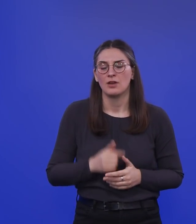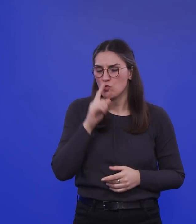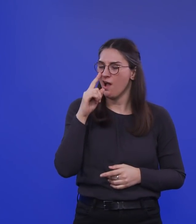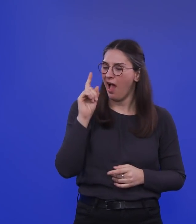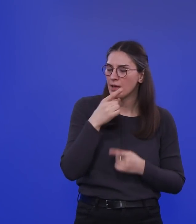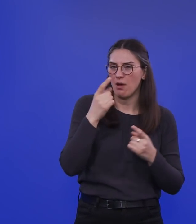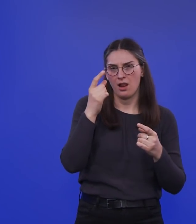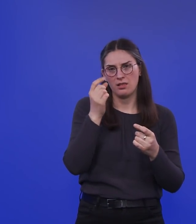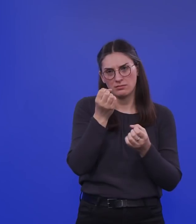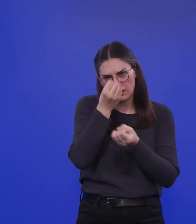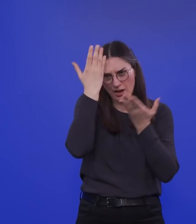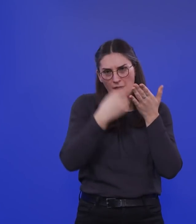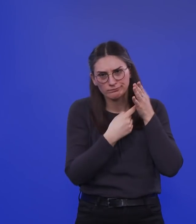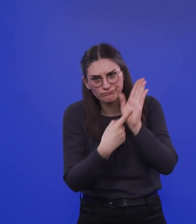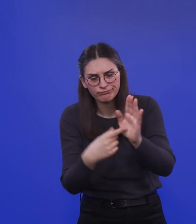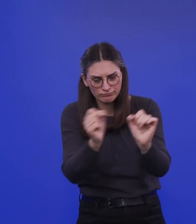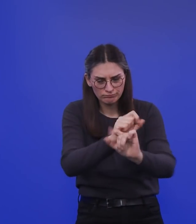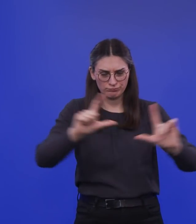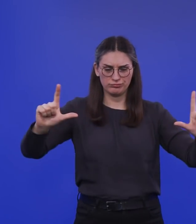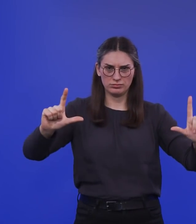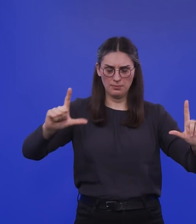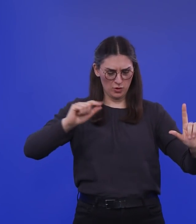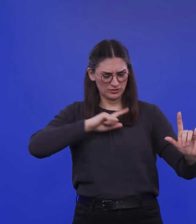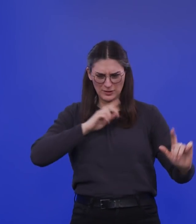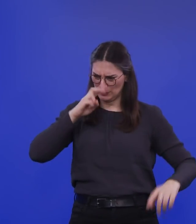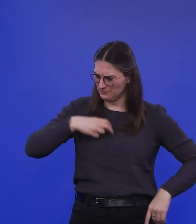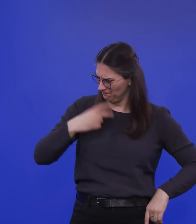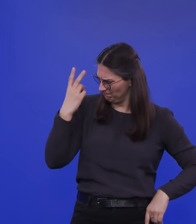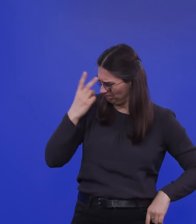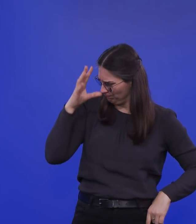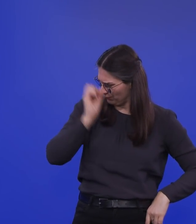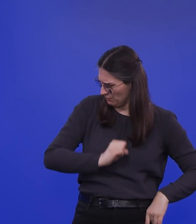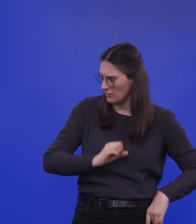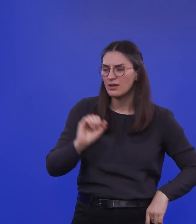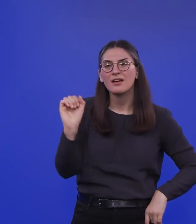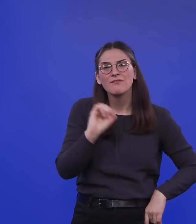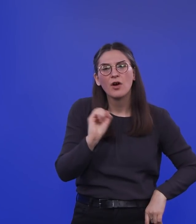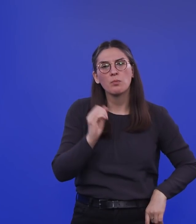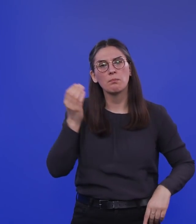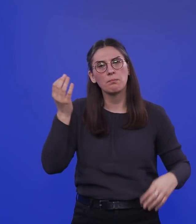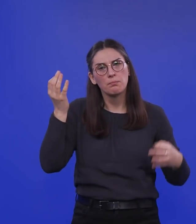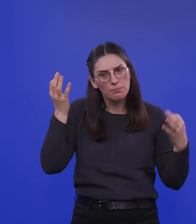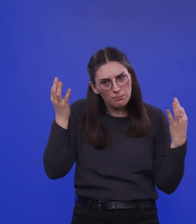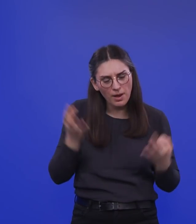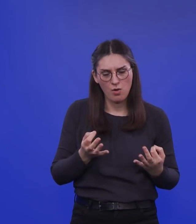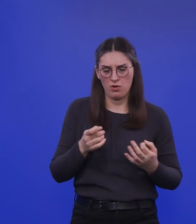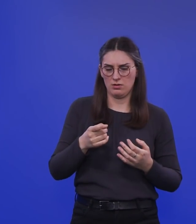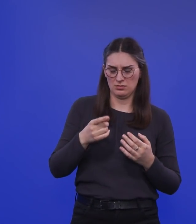damit man sich vielleicht auch besser versteht, warum es durchaus einfach einen großen Grund zur Sorge auch gibt.